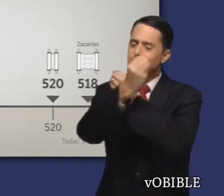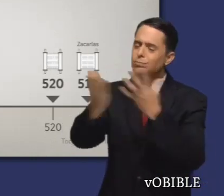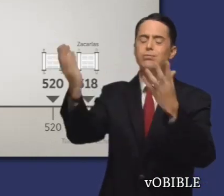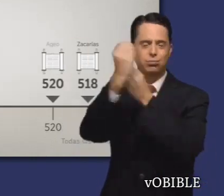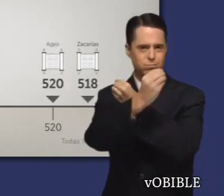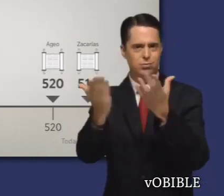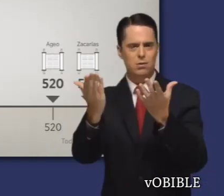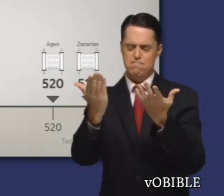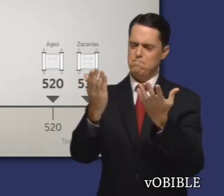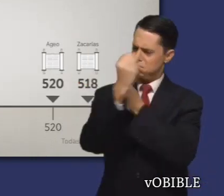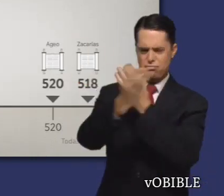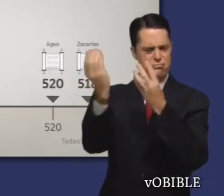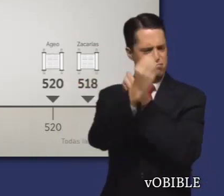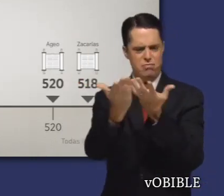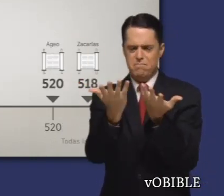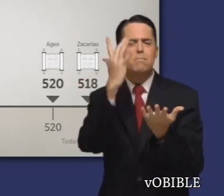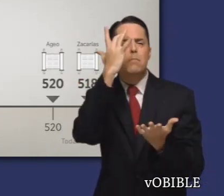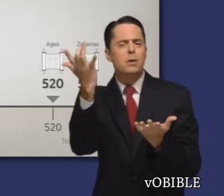Profetizó al mismo tiempo que Ageo.